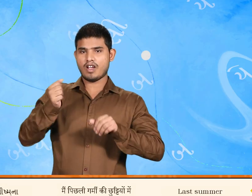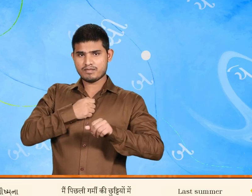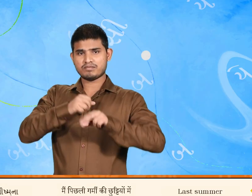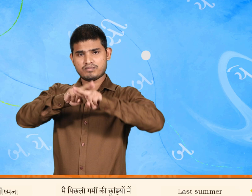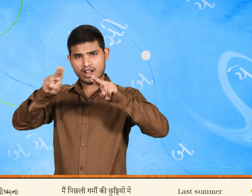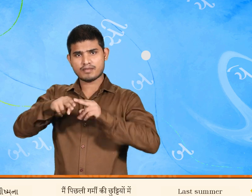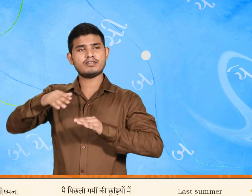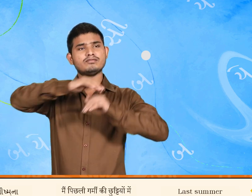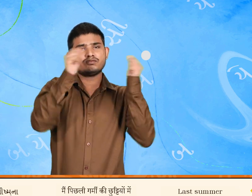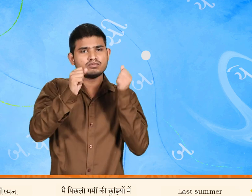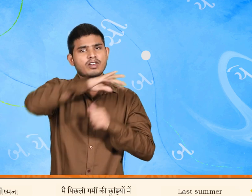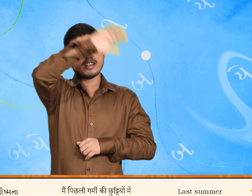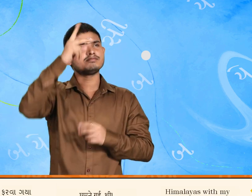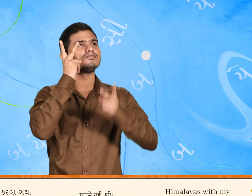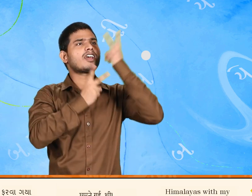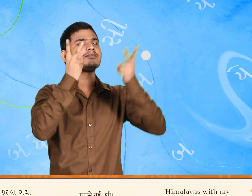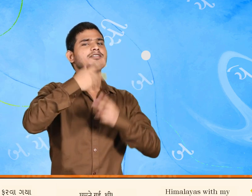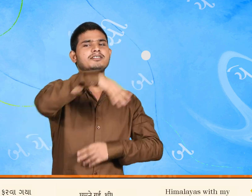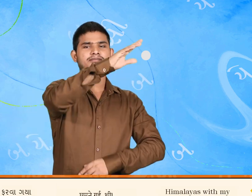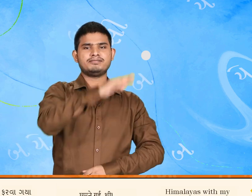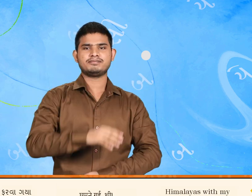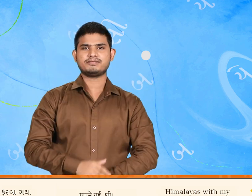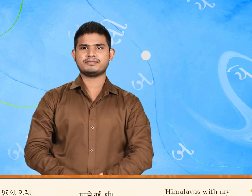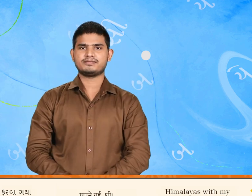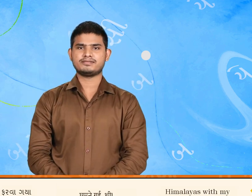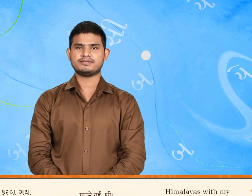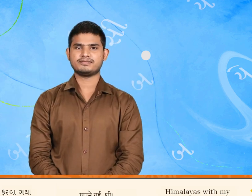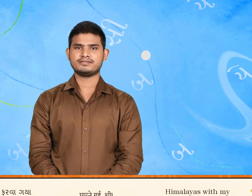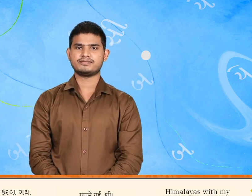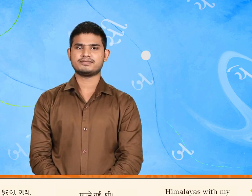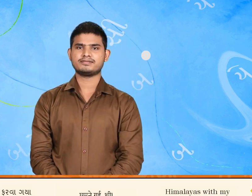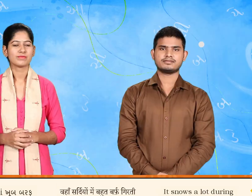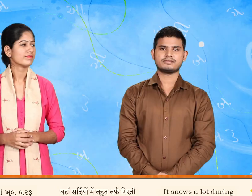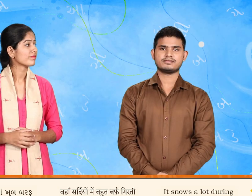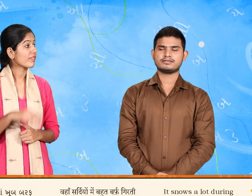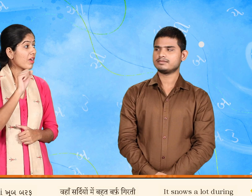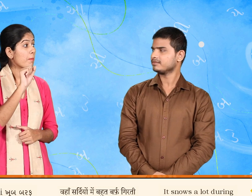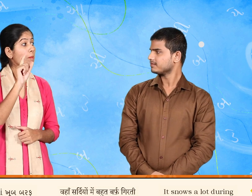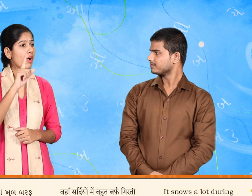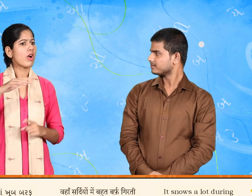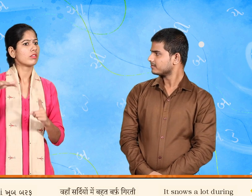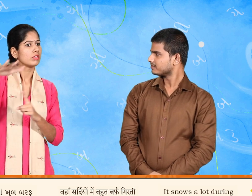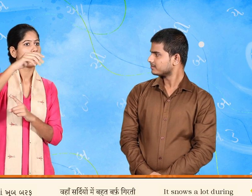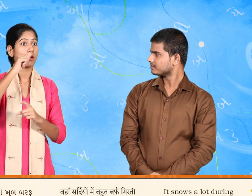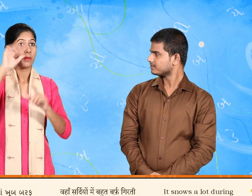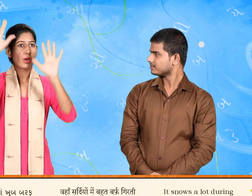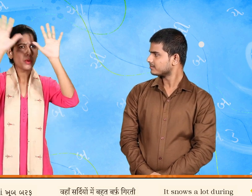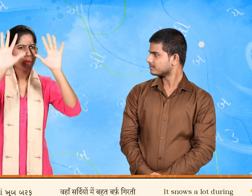અમે પરિવાર સાથે પહાડોમાં ફરવા ગયા હતા ત્યા શ્યાળામા ખૂબ બરફ પડે છે